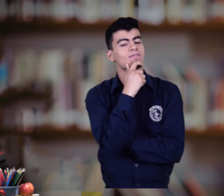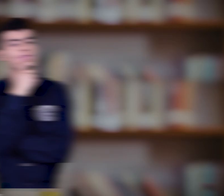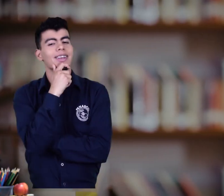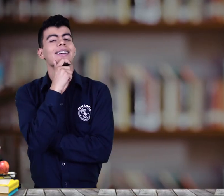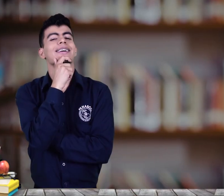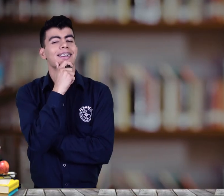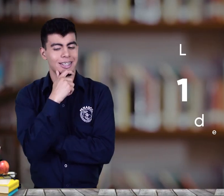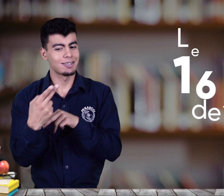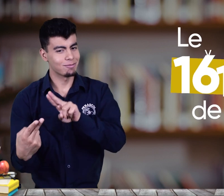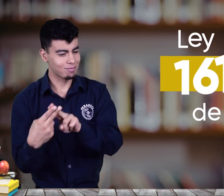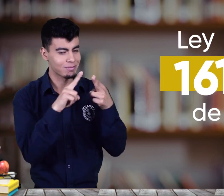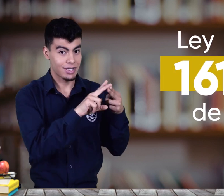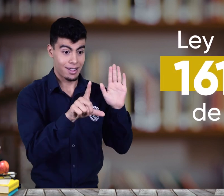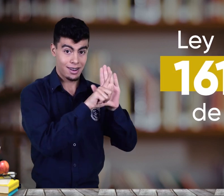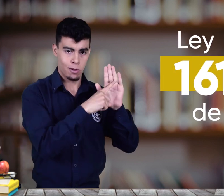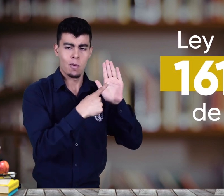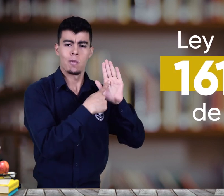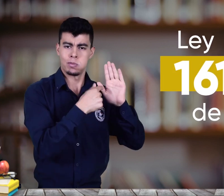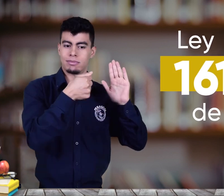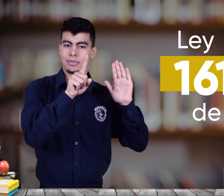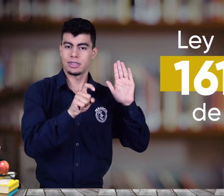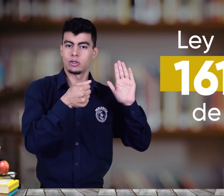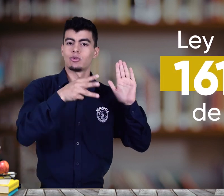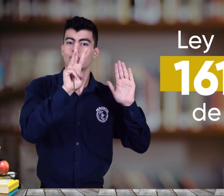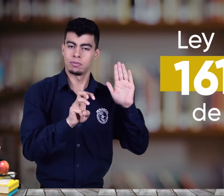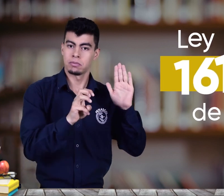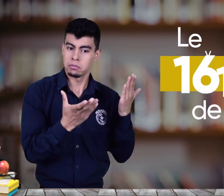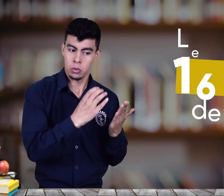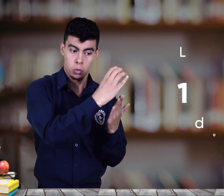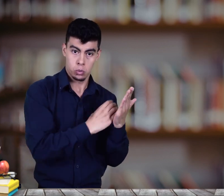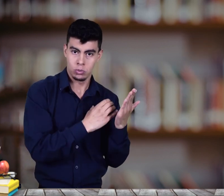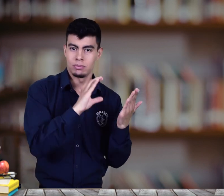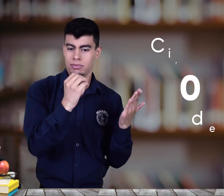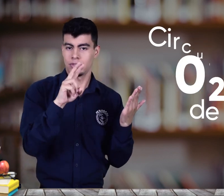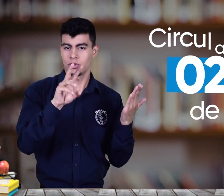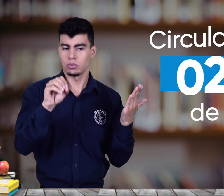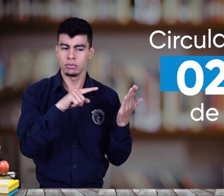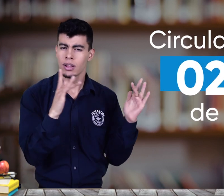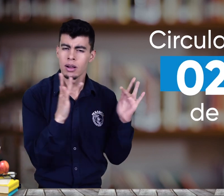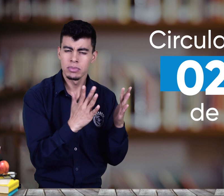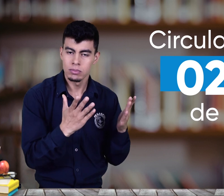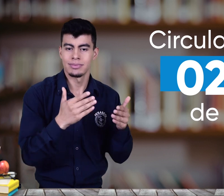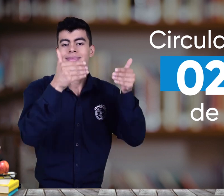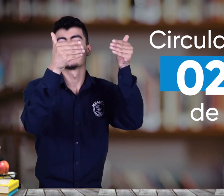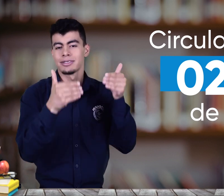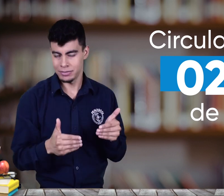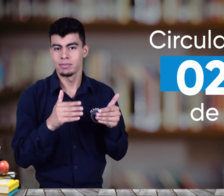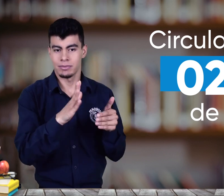En relación a lo anterior, recordemos que en Colombia contamos con la Ley 1618 y la Circular 020